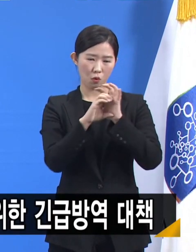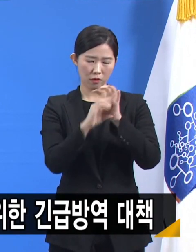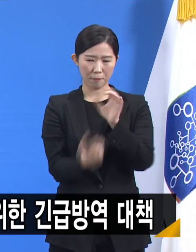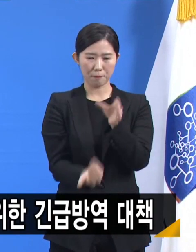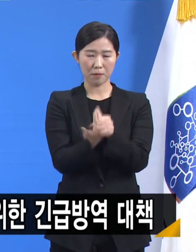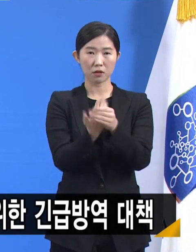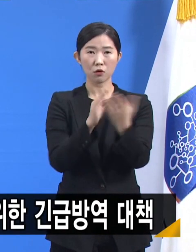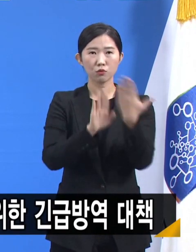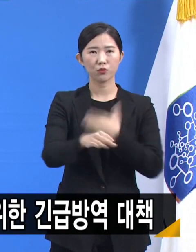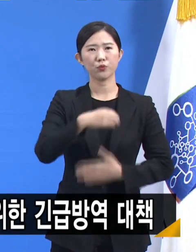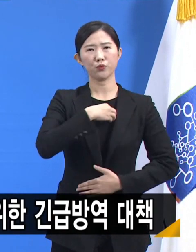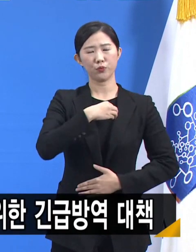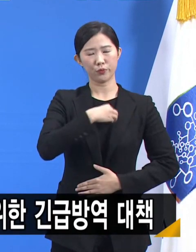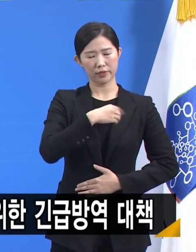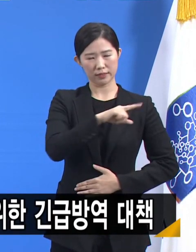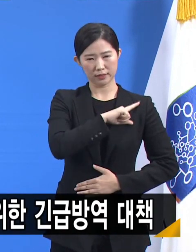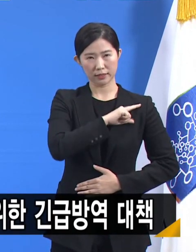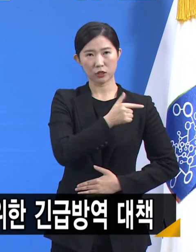막고 있습니다.